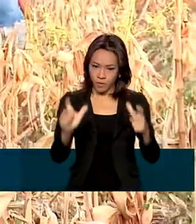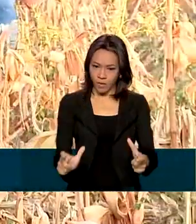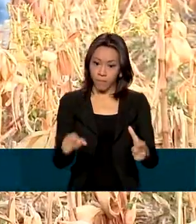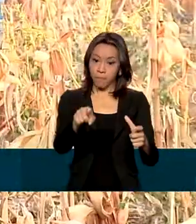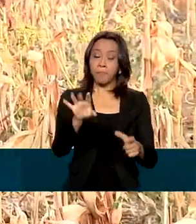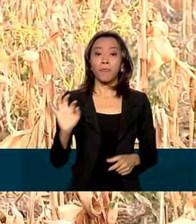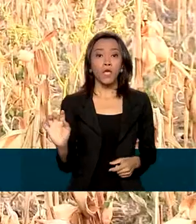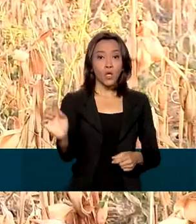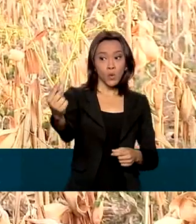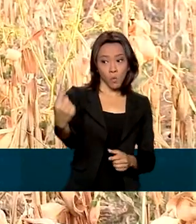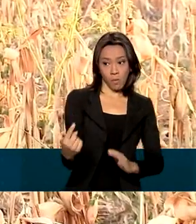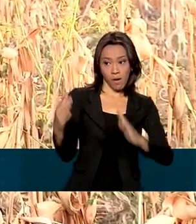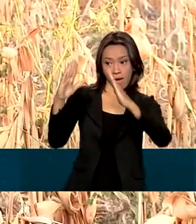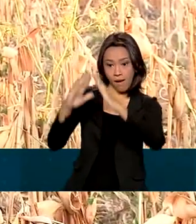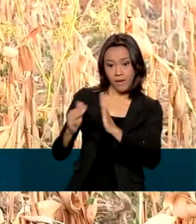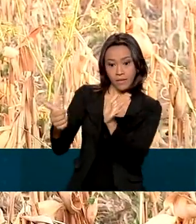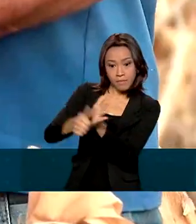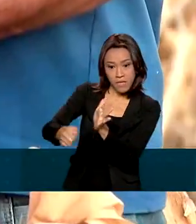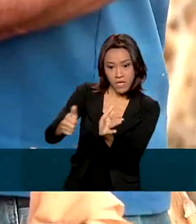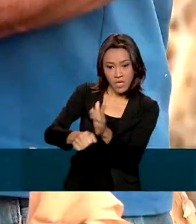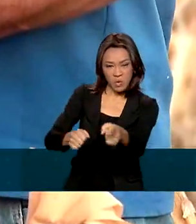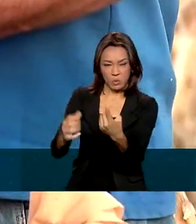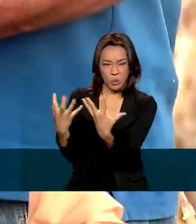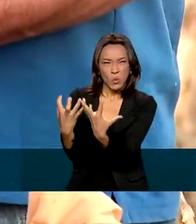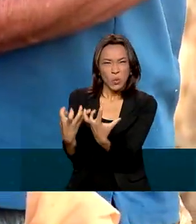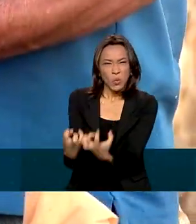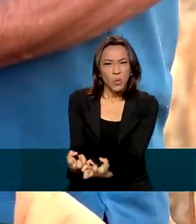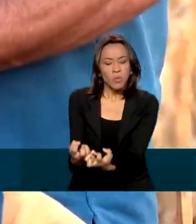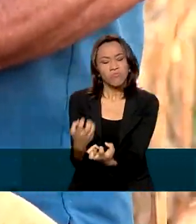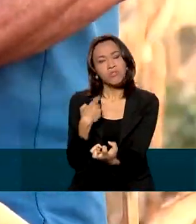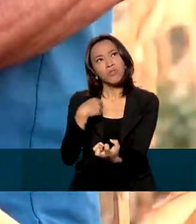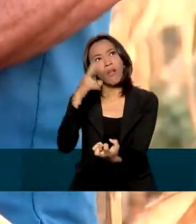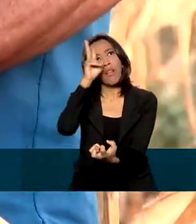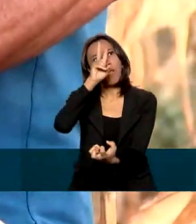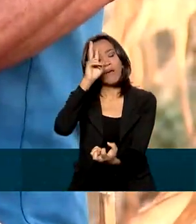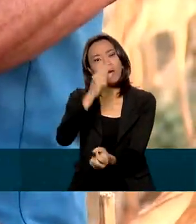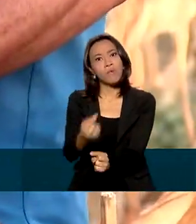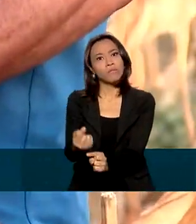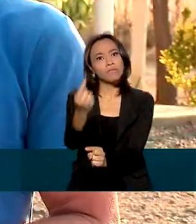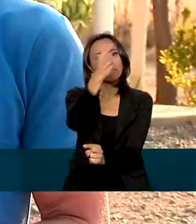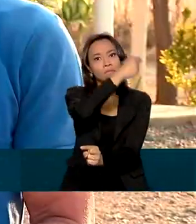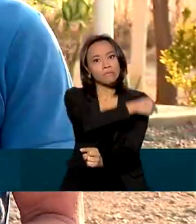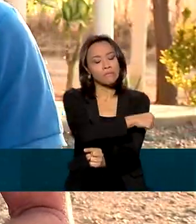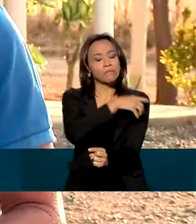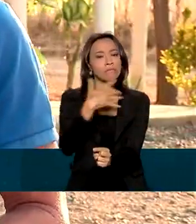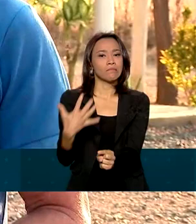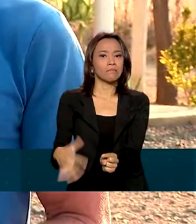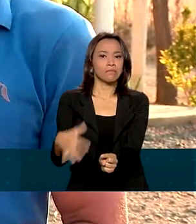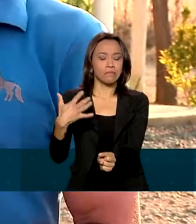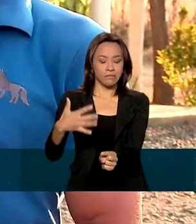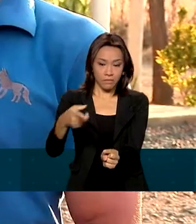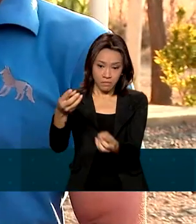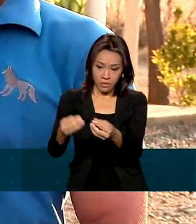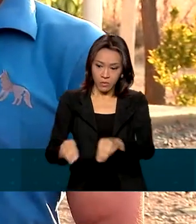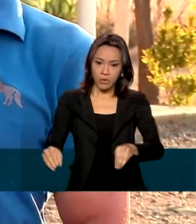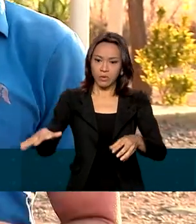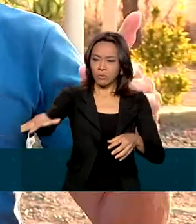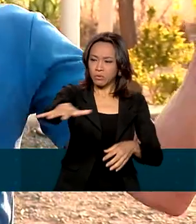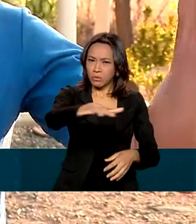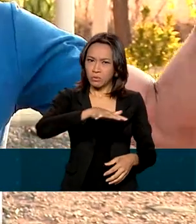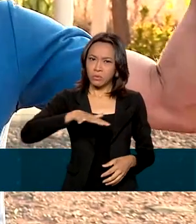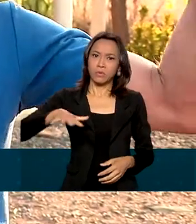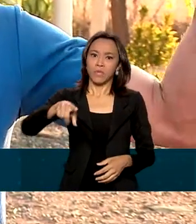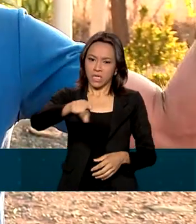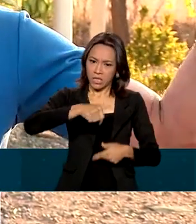casas, a pequena plantação de milho já está seca e é só uma lembrança da colheita passada. O dono, agricultor José Valdo,